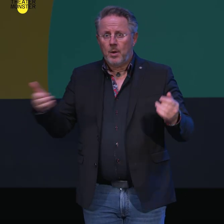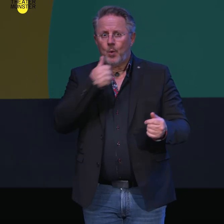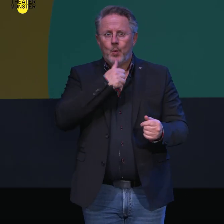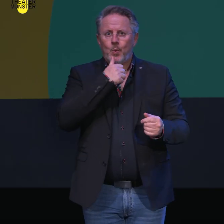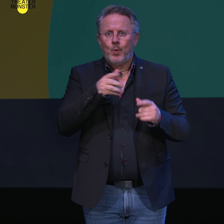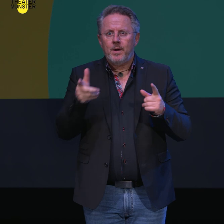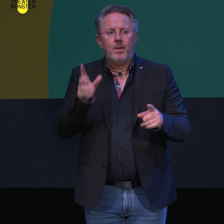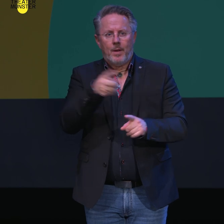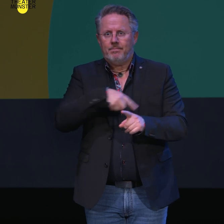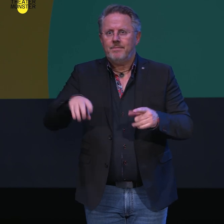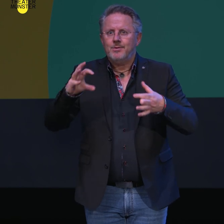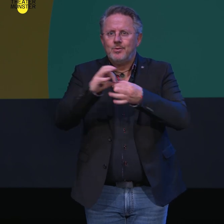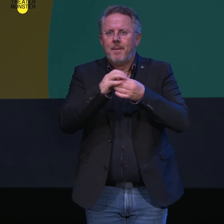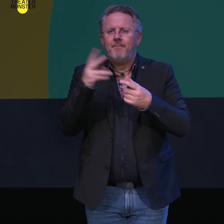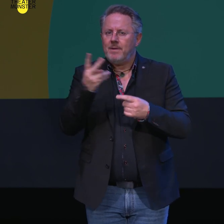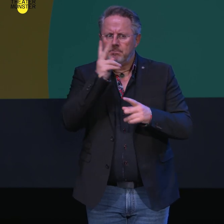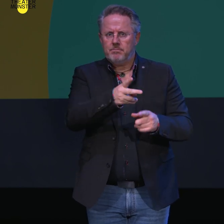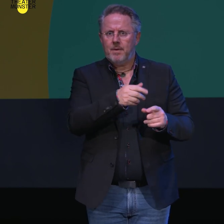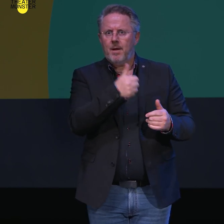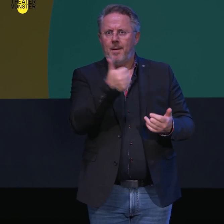und singen hier gemeinsam mit Profis.